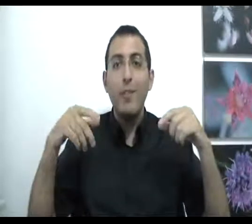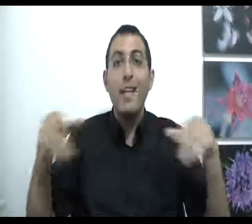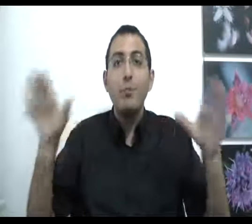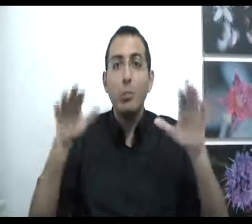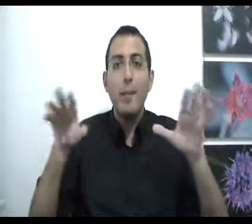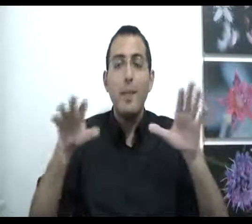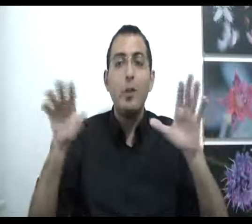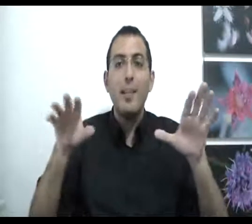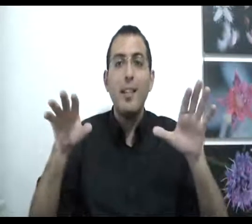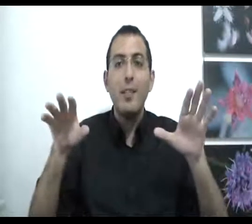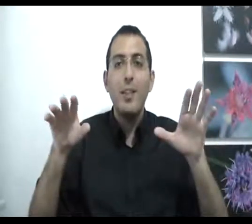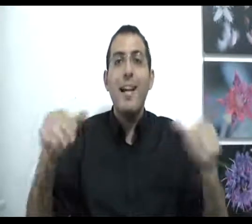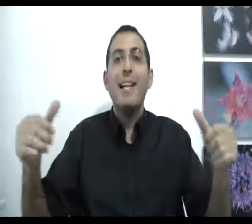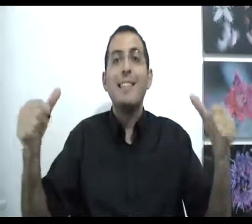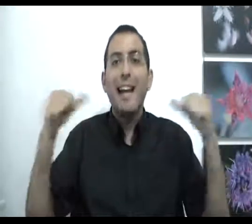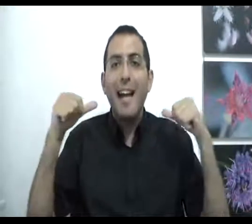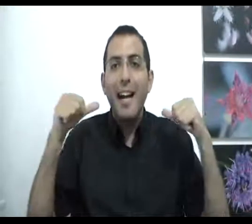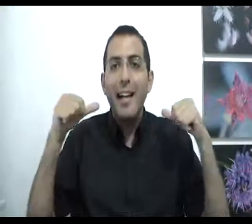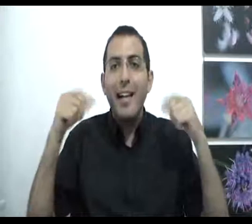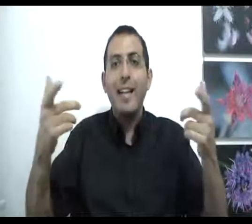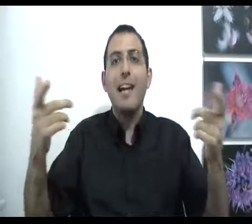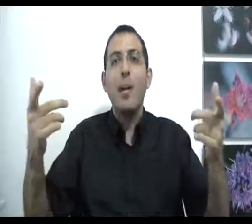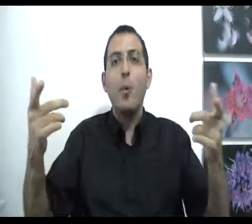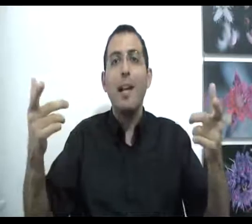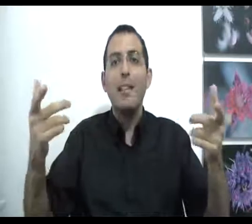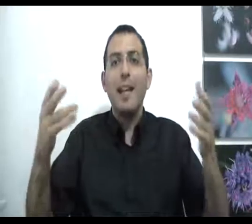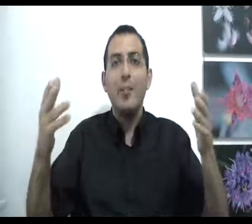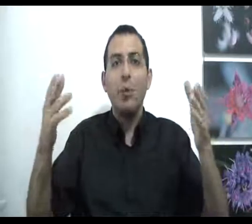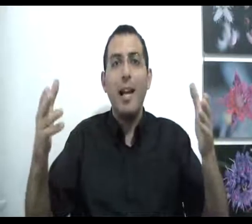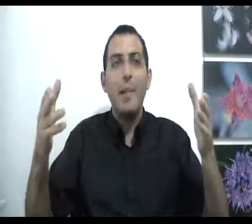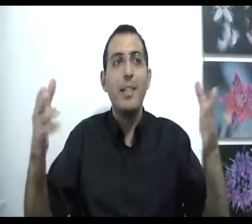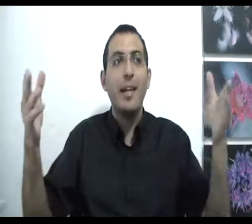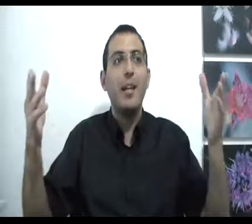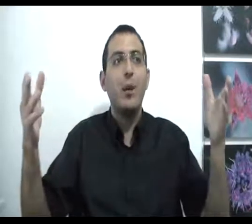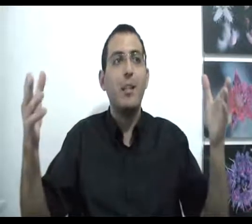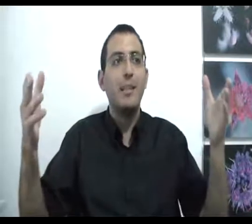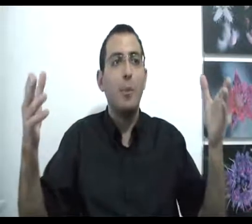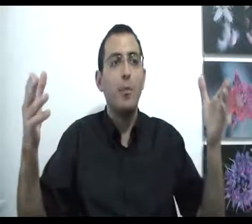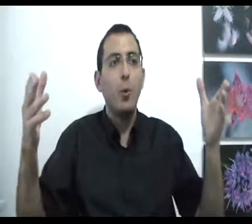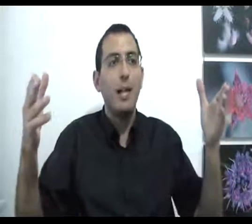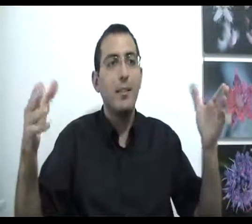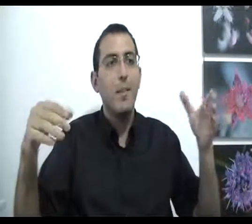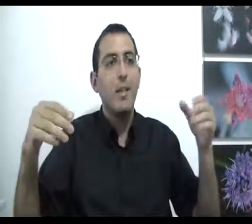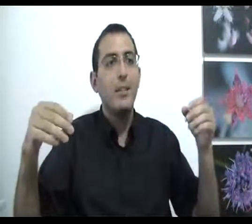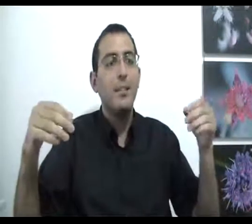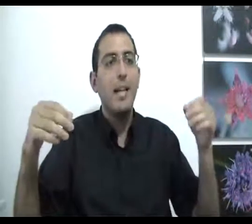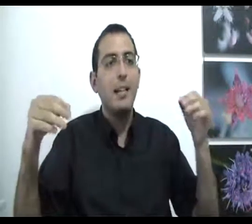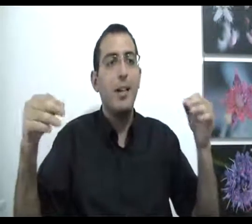וגם אם אתה באמת אומיקטיבית אצלך היא עדיין לא מוחלטת לכן תודה על האמת אני לא יודע את זה באופן מוחלט זה דבר